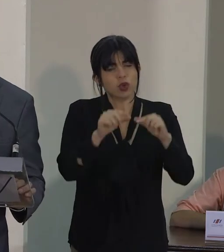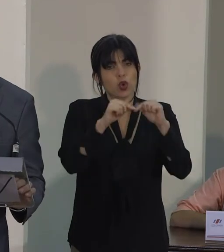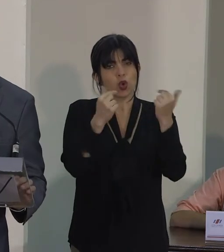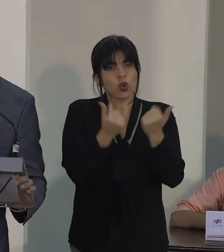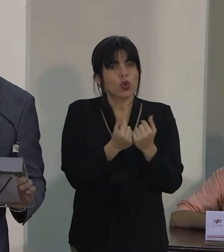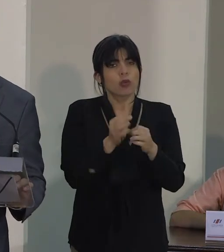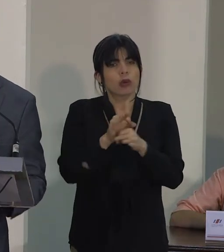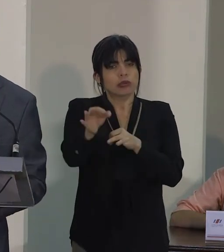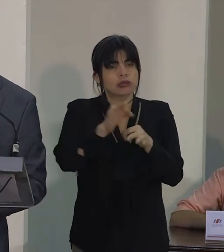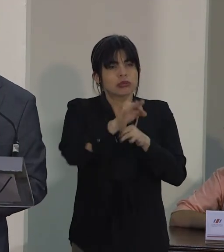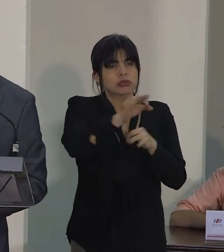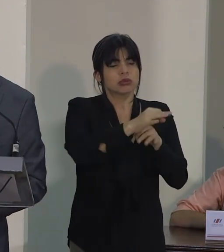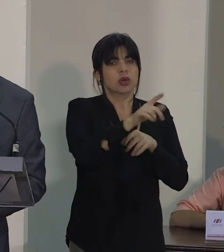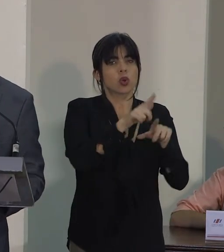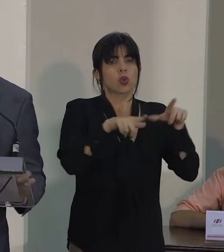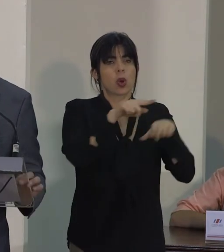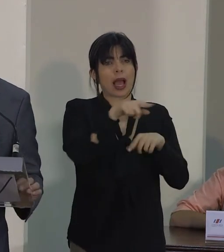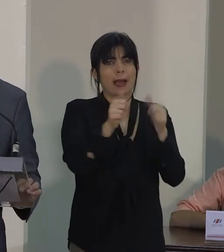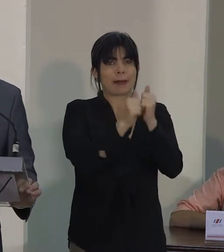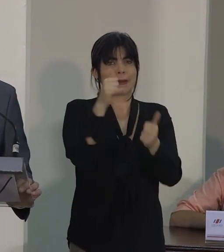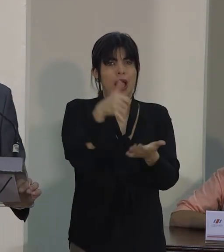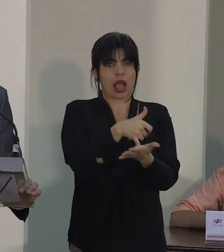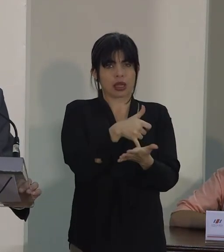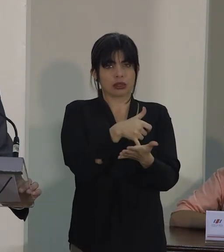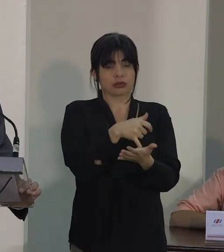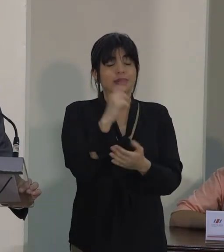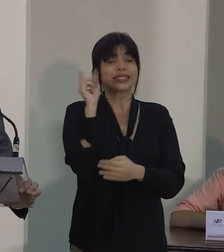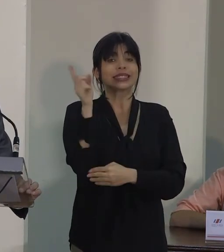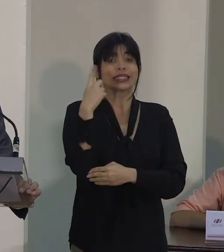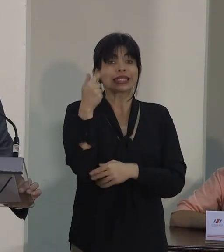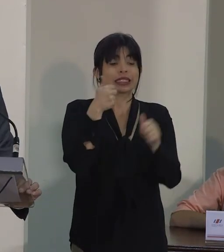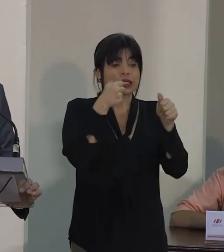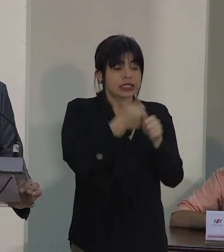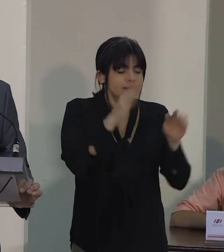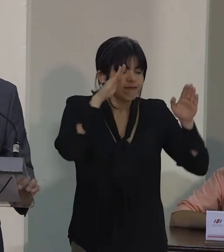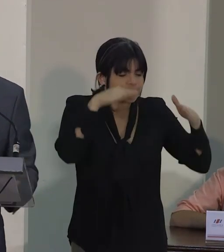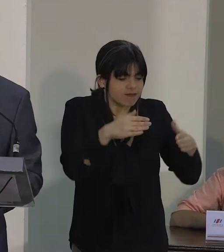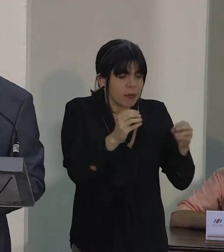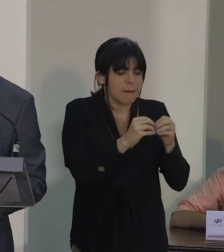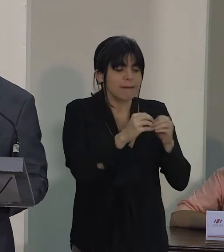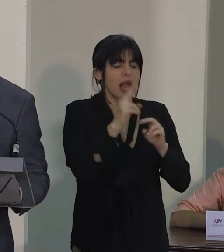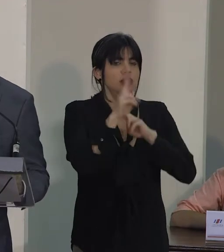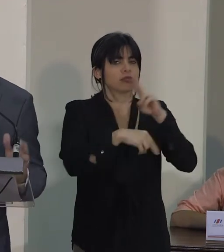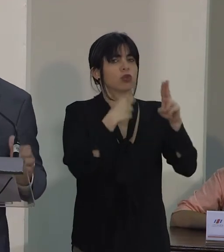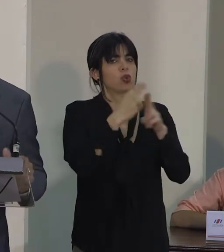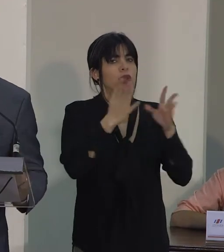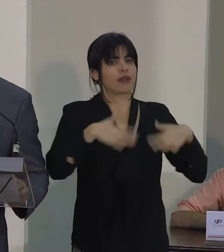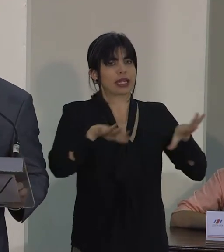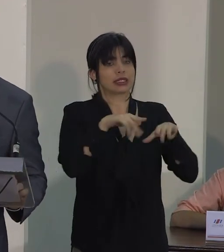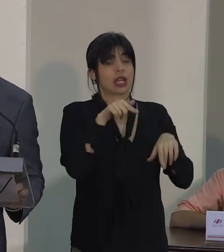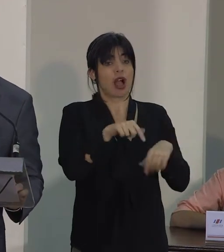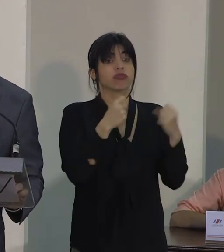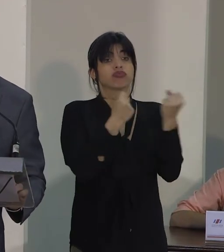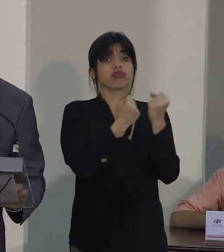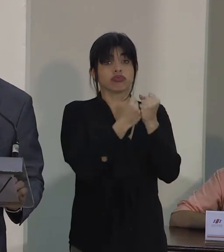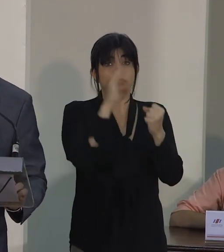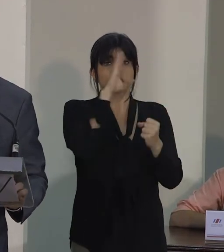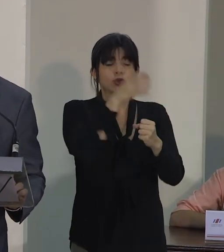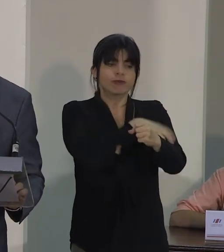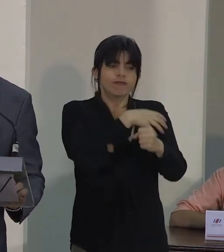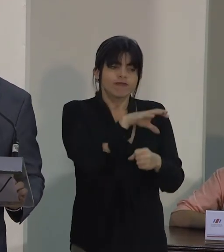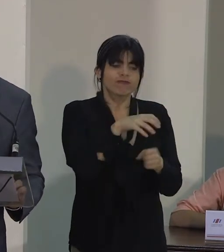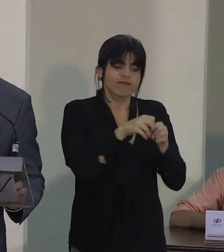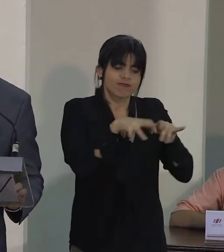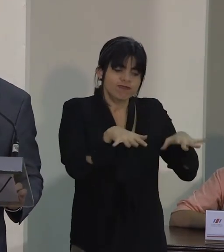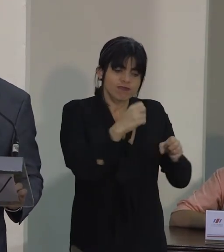y zonas en mayor condición de vulnerabilidad, siempre bajo un enfoque universal. Contribuye a fortalecer las redes